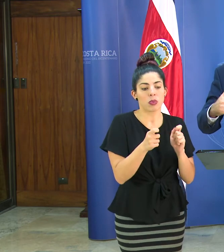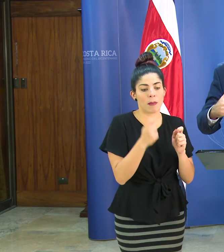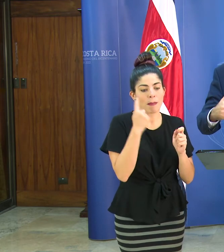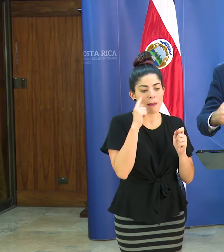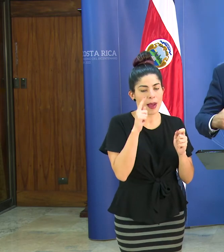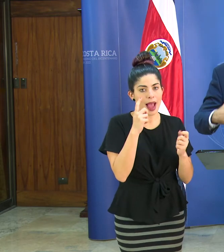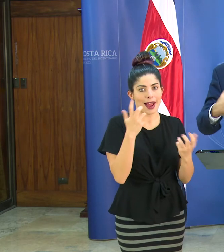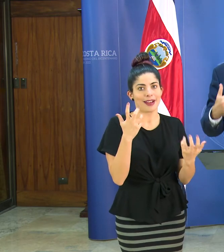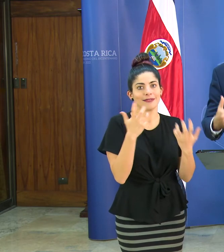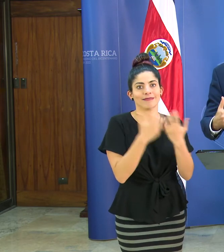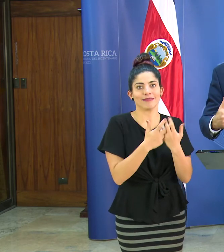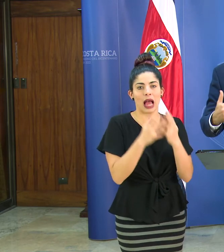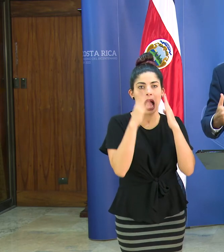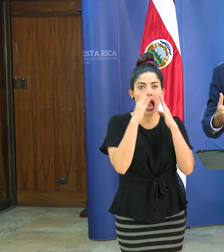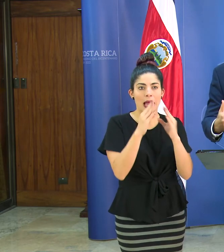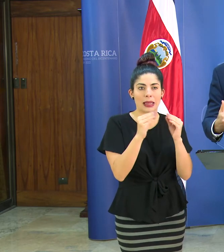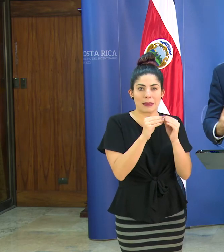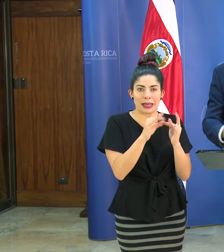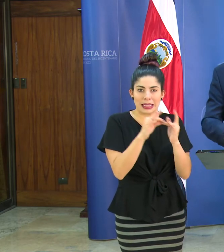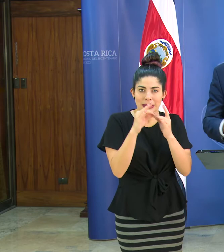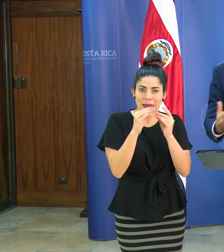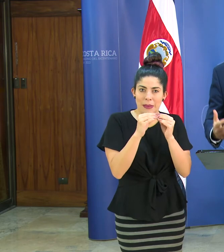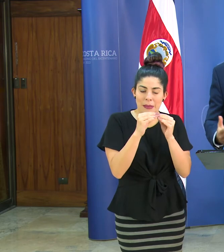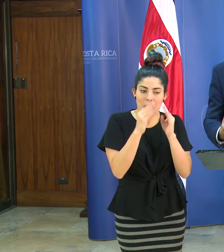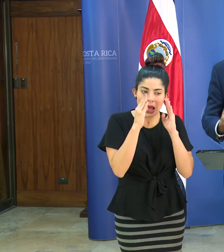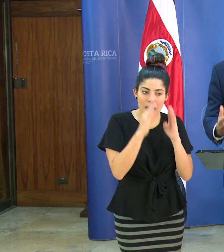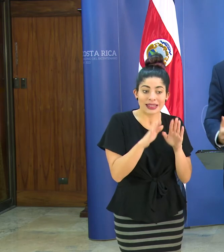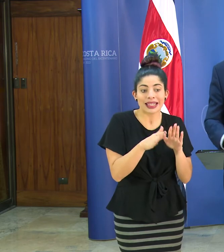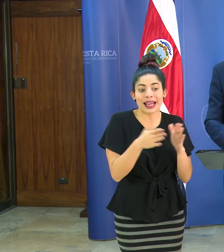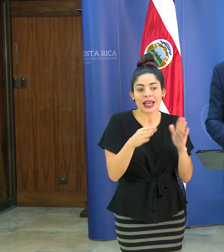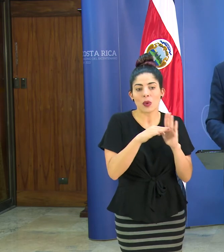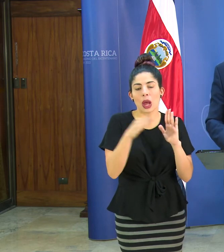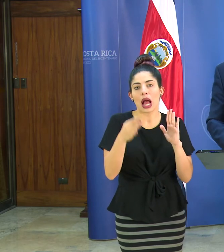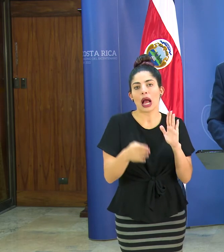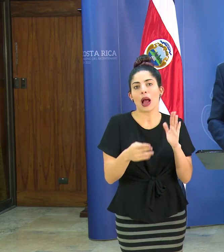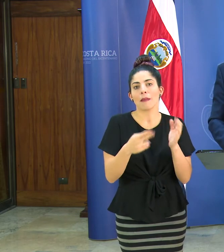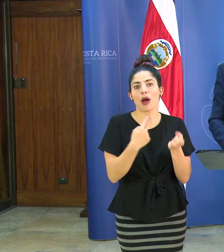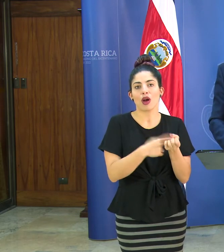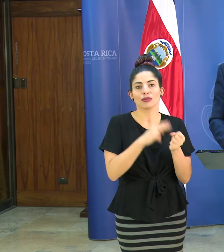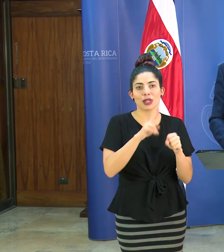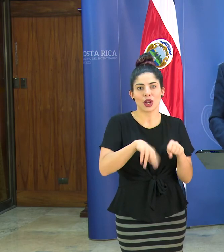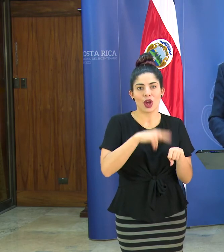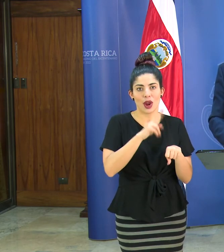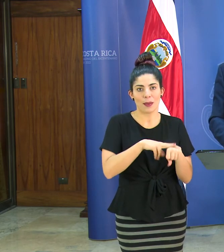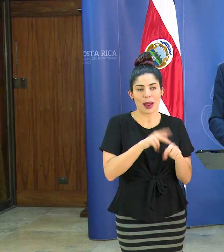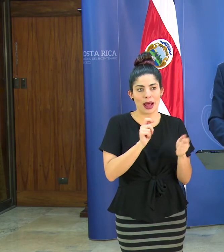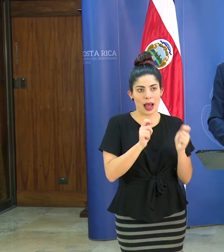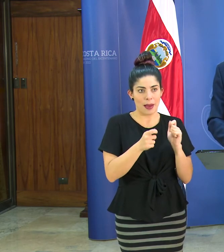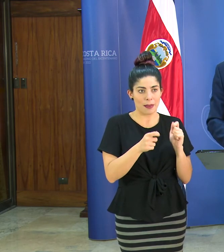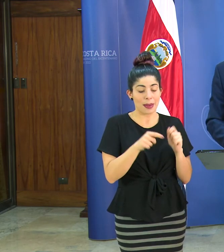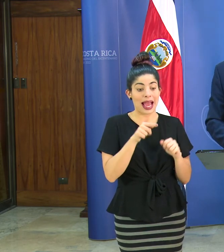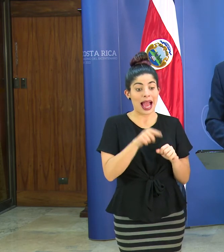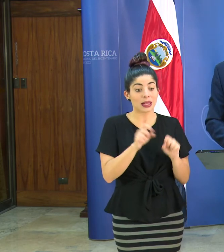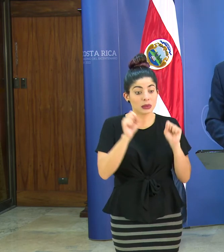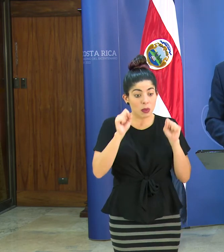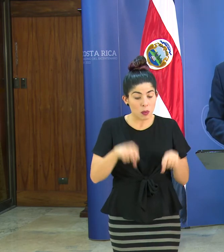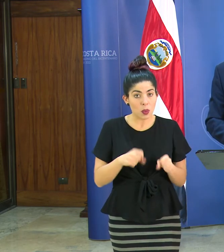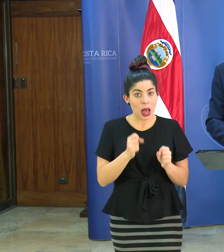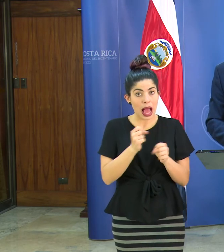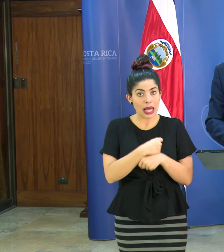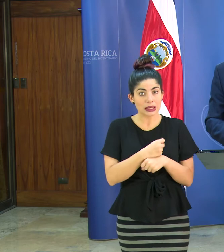más especializada y más intensa que una cama hospitalaria normal esto se puede hacer